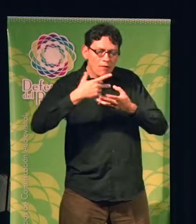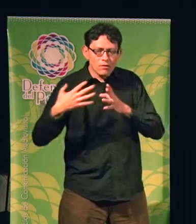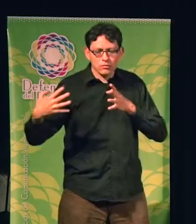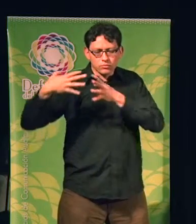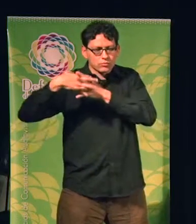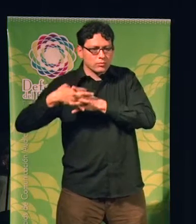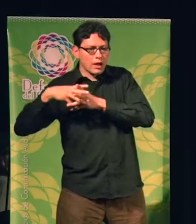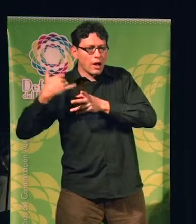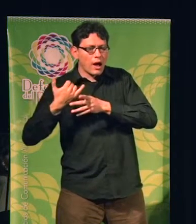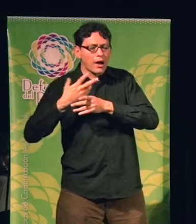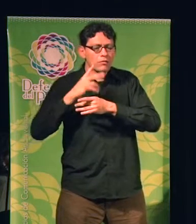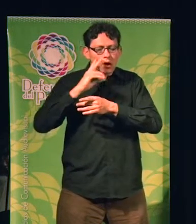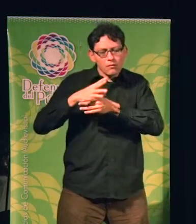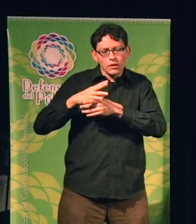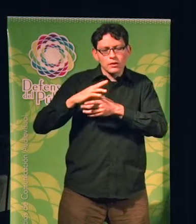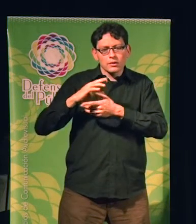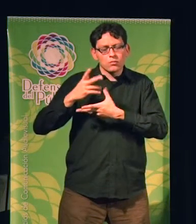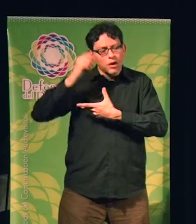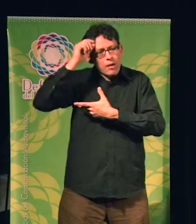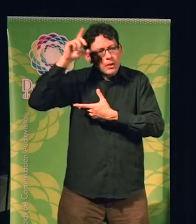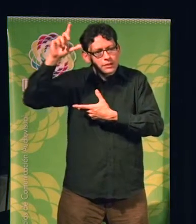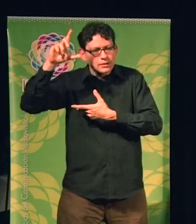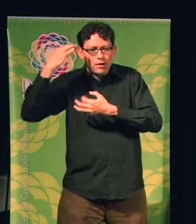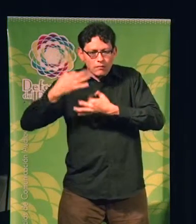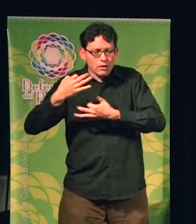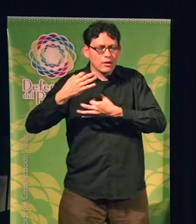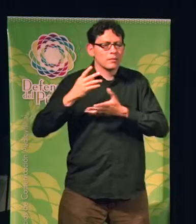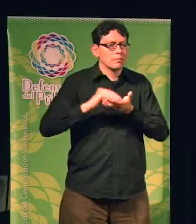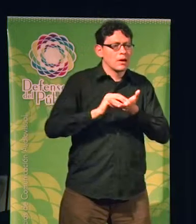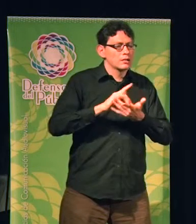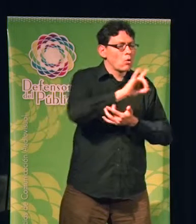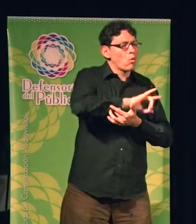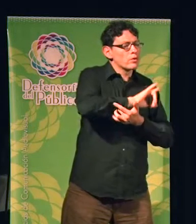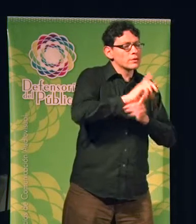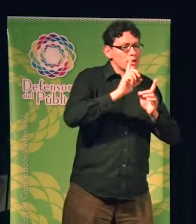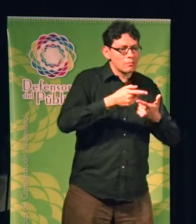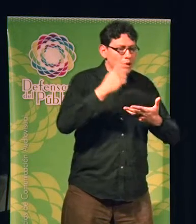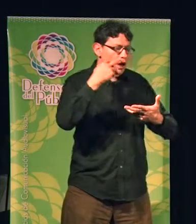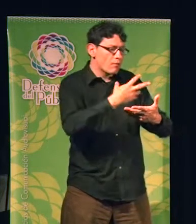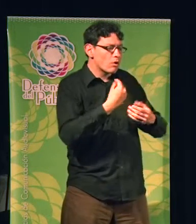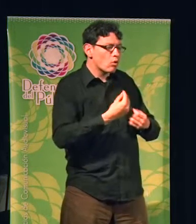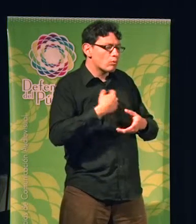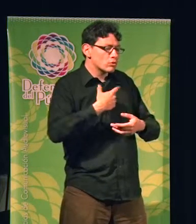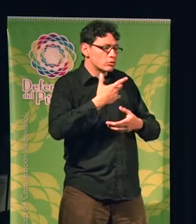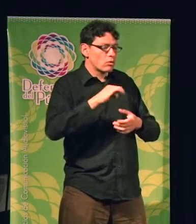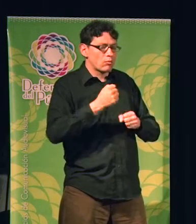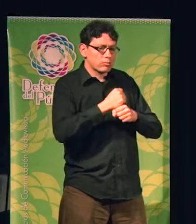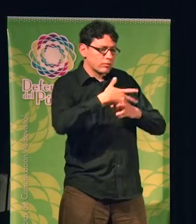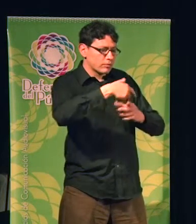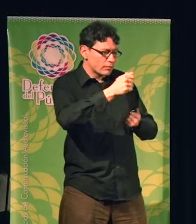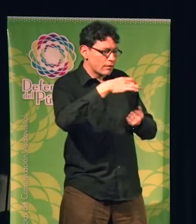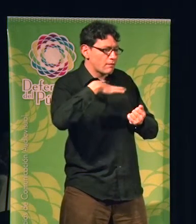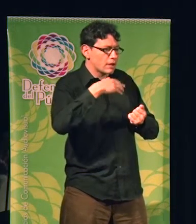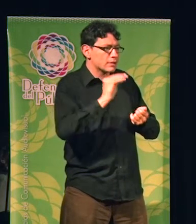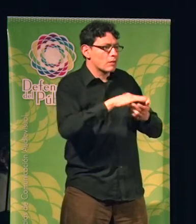a formarnos cada vez más, a que en las universidades haya posgrados, a que haya cursos